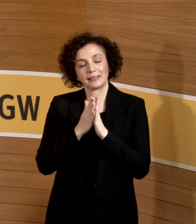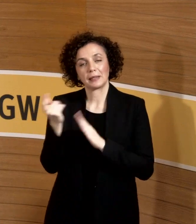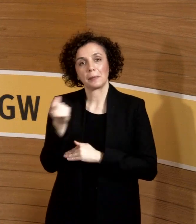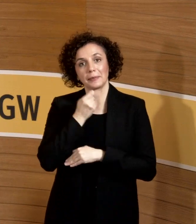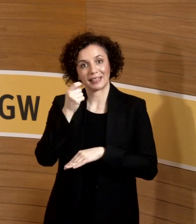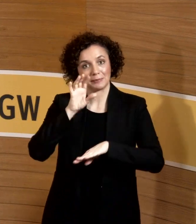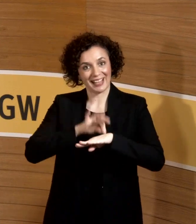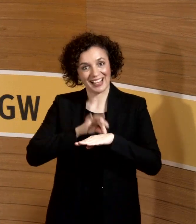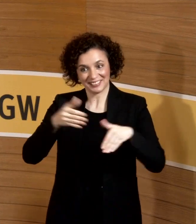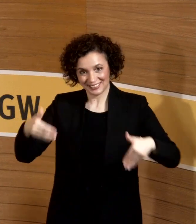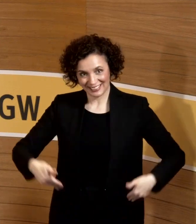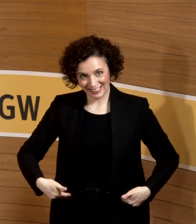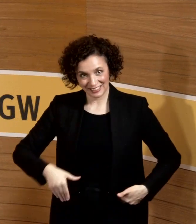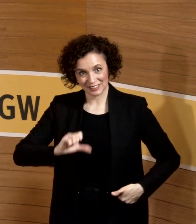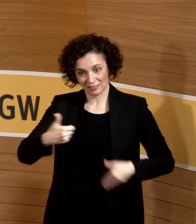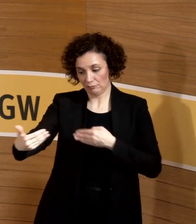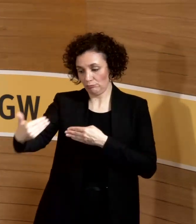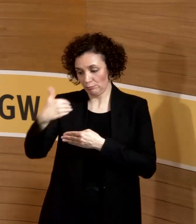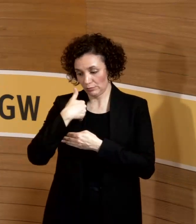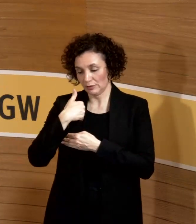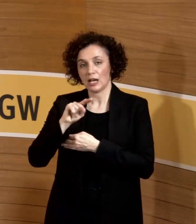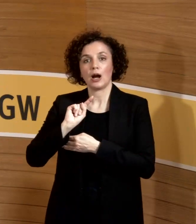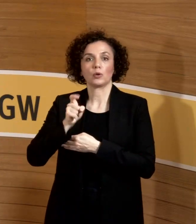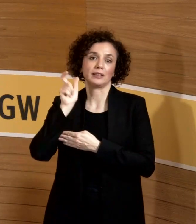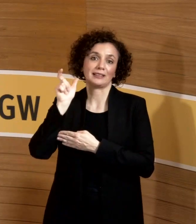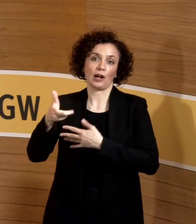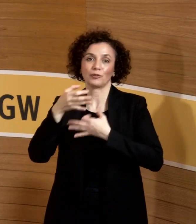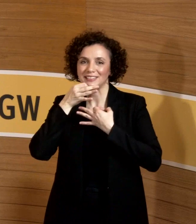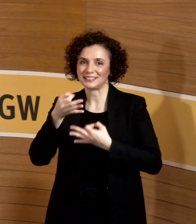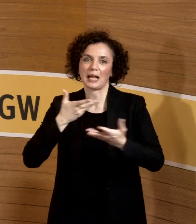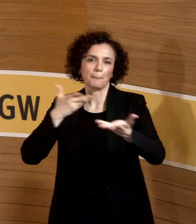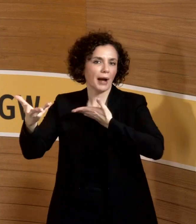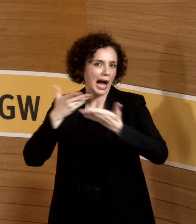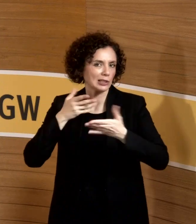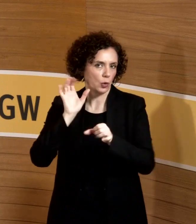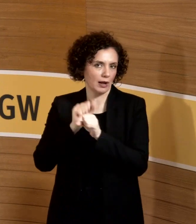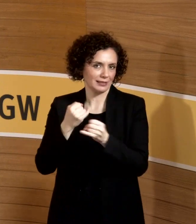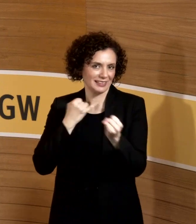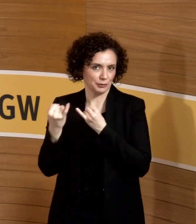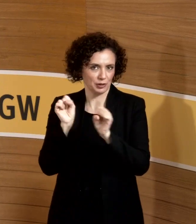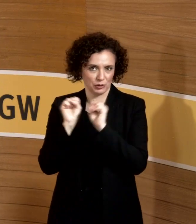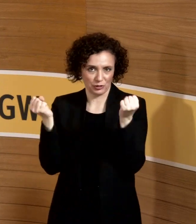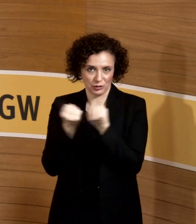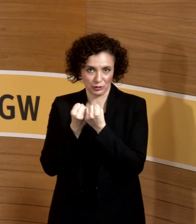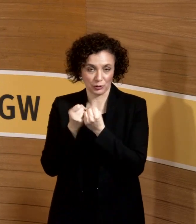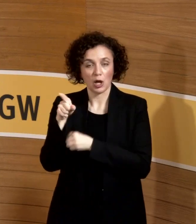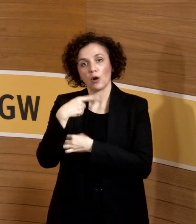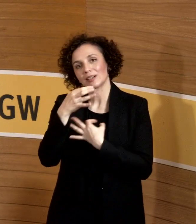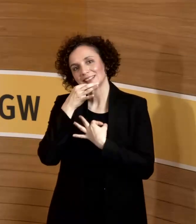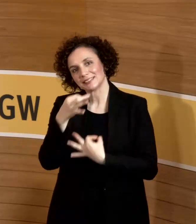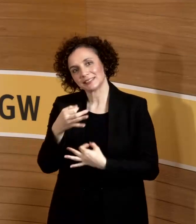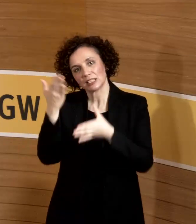Dienst kommt, um dort eben sozusagen beraten zu werden und bekommt ein Dokument der individuellen